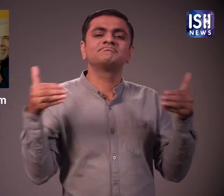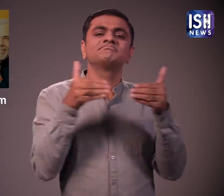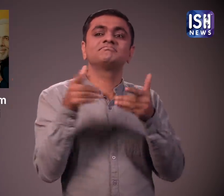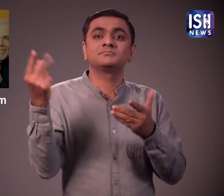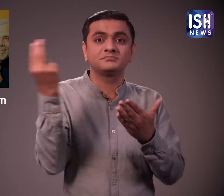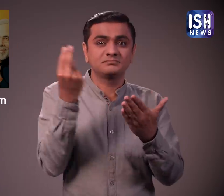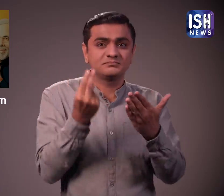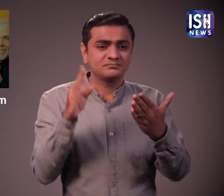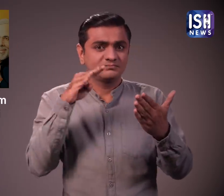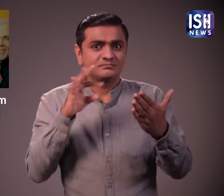गए थे।